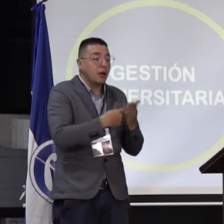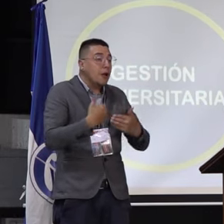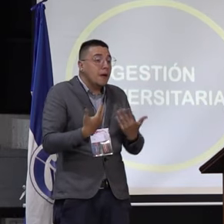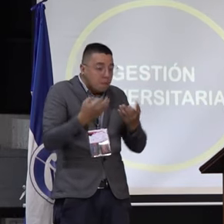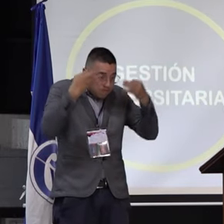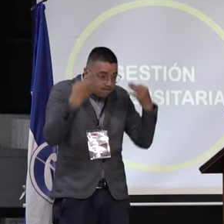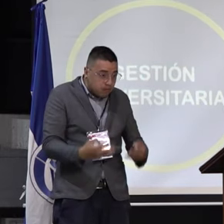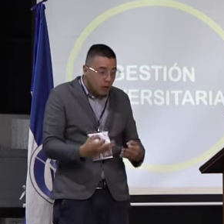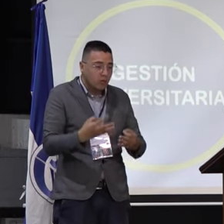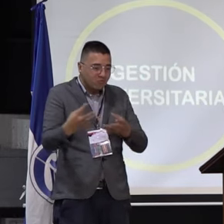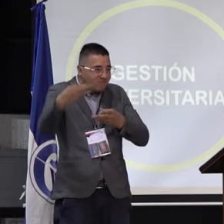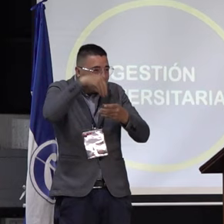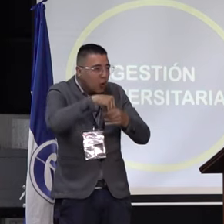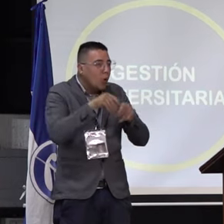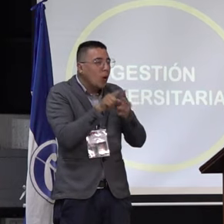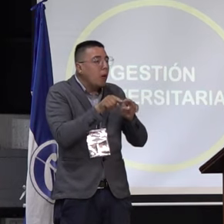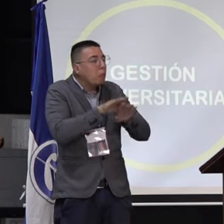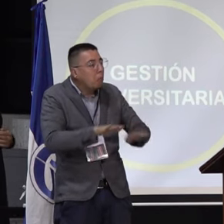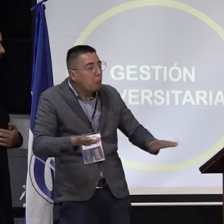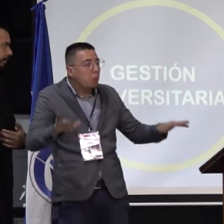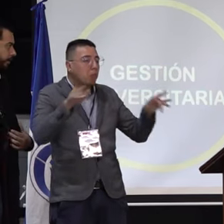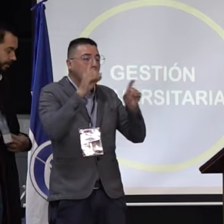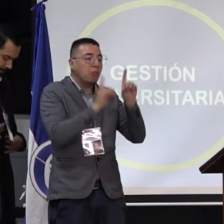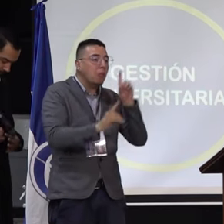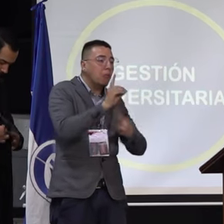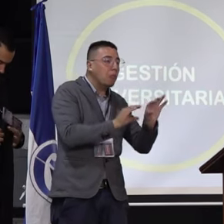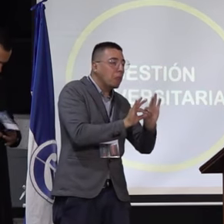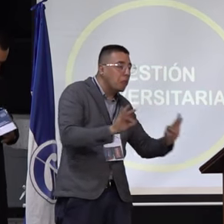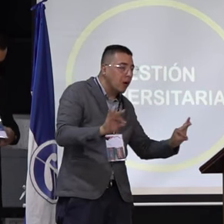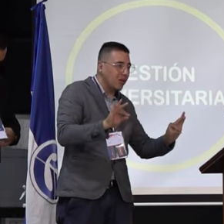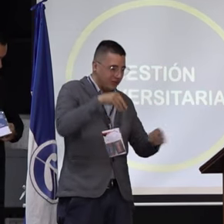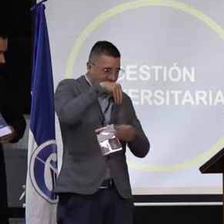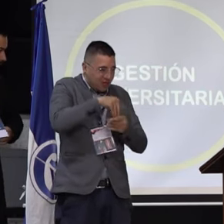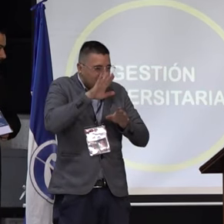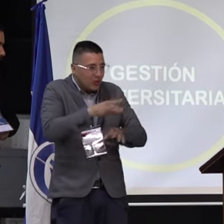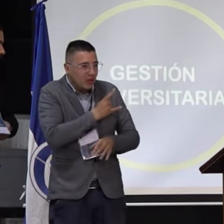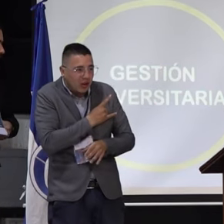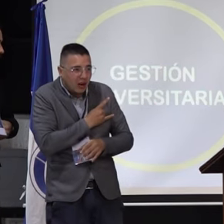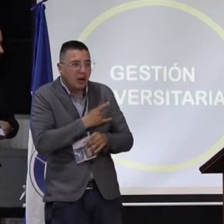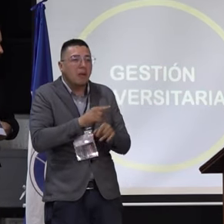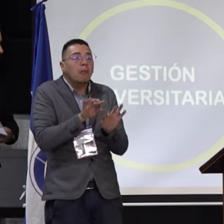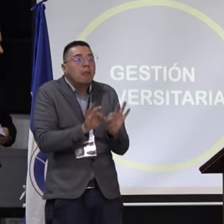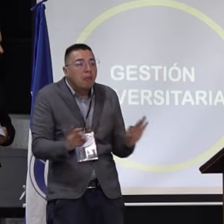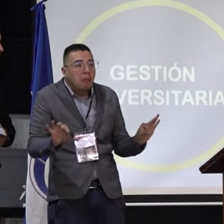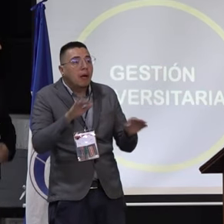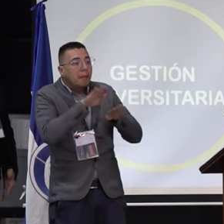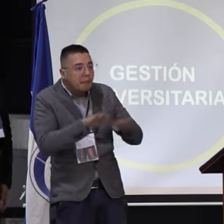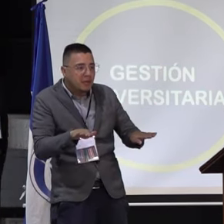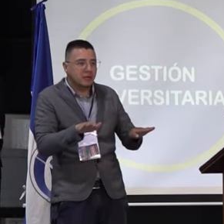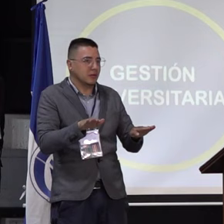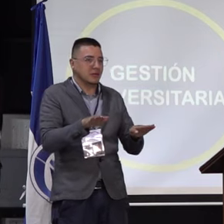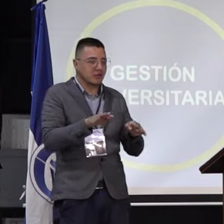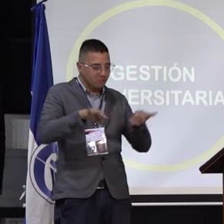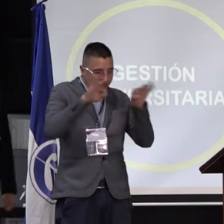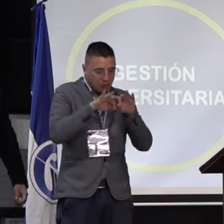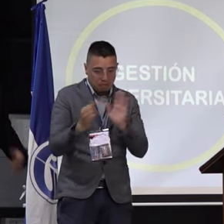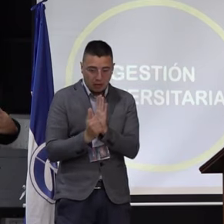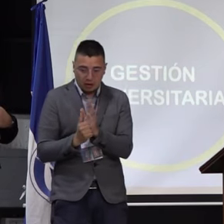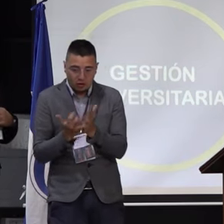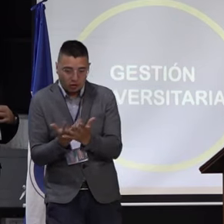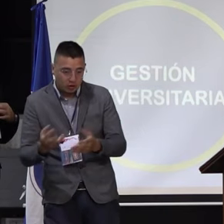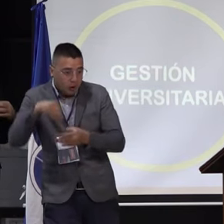un actor más dentro, pasivo dentro de la toma de decisiones de la universidad e incidir a que realmente se materialicen y se concreten